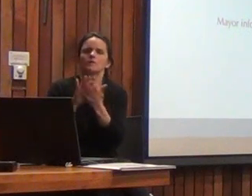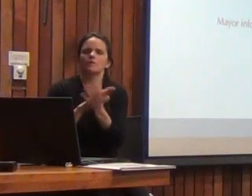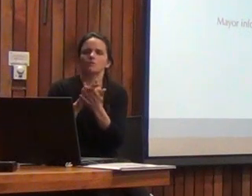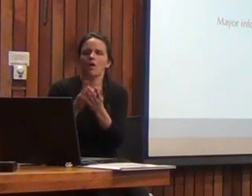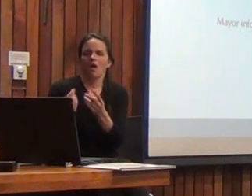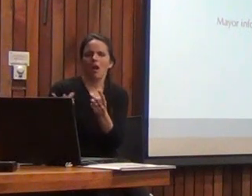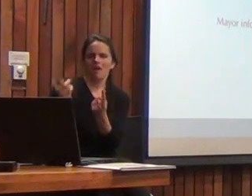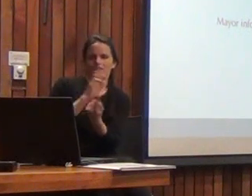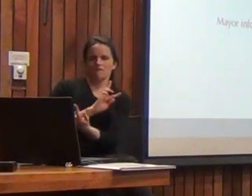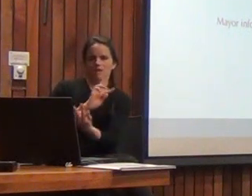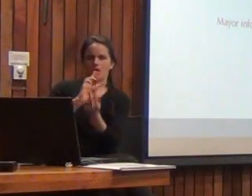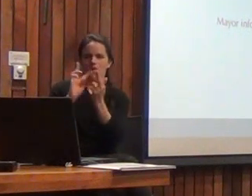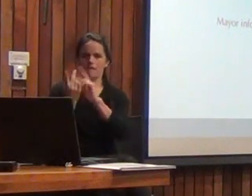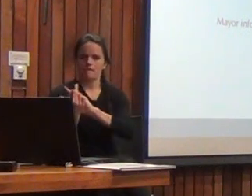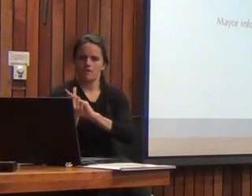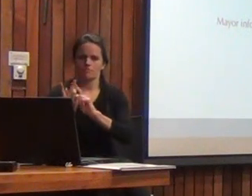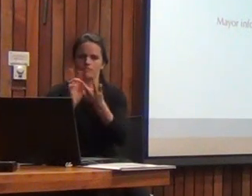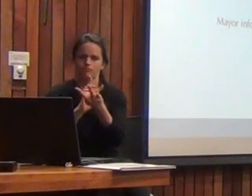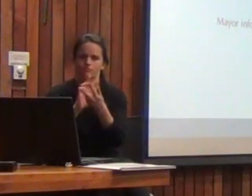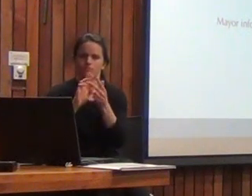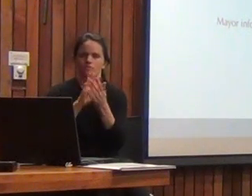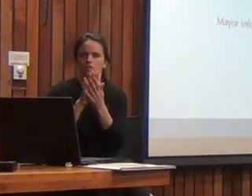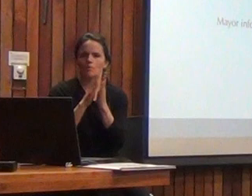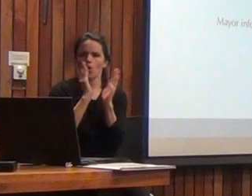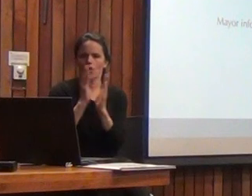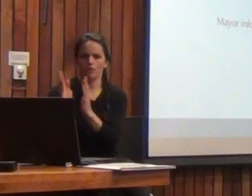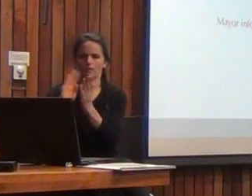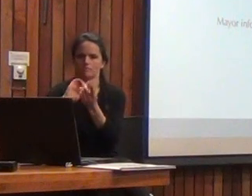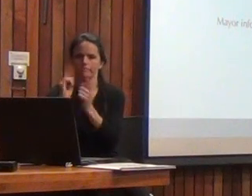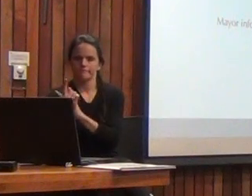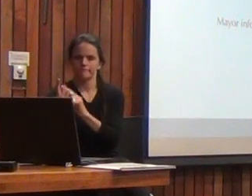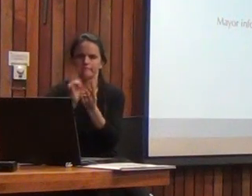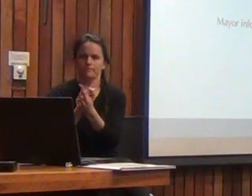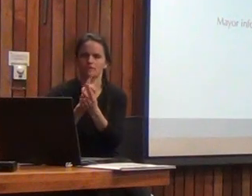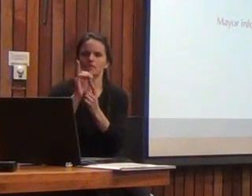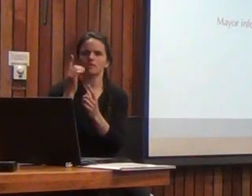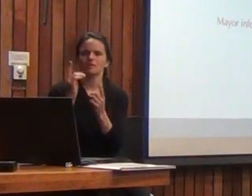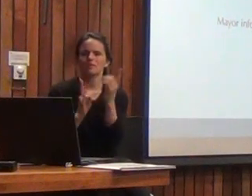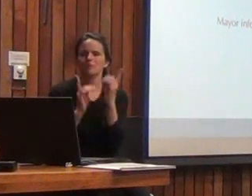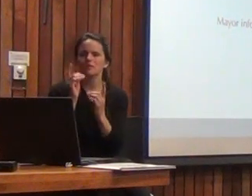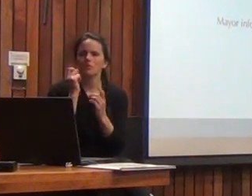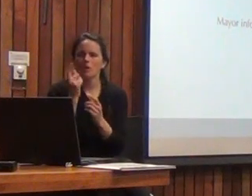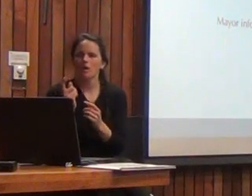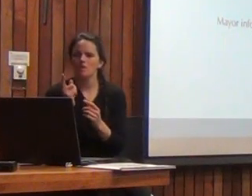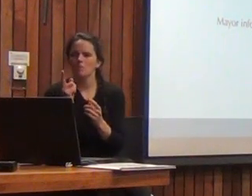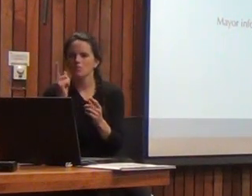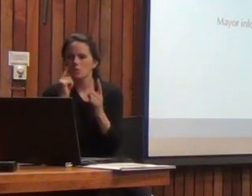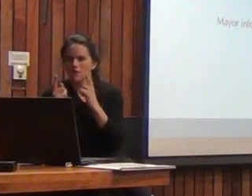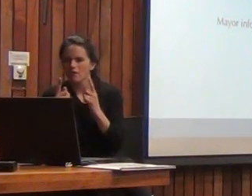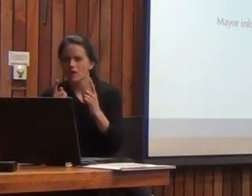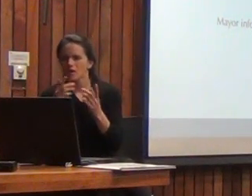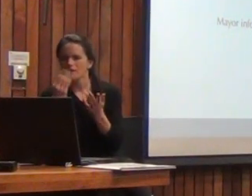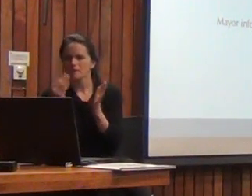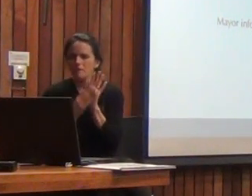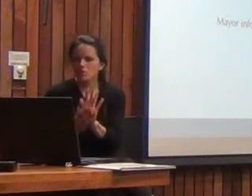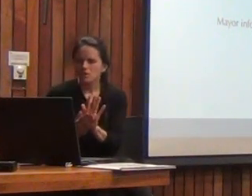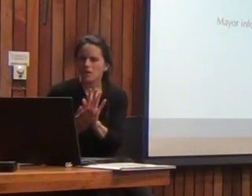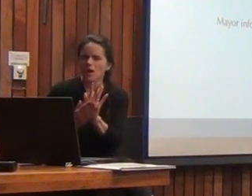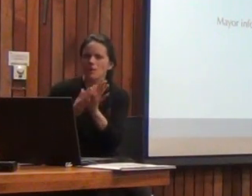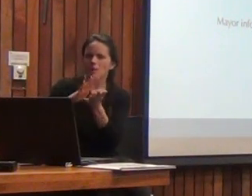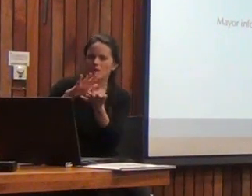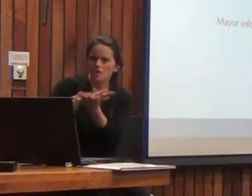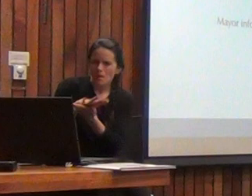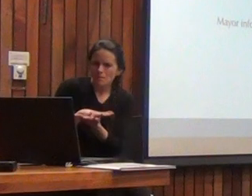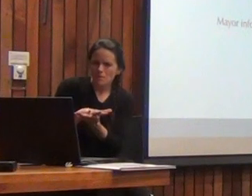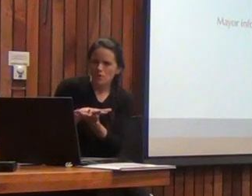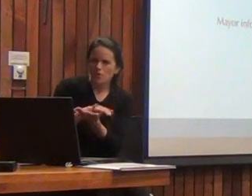inversa en otras de ellas la subprueba algunas predas dependiendo de cuántos errores cometieron el sujeto teníamos que o mostrar el ítem de muestra o